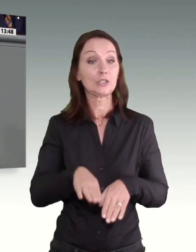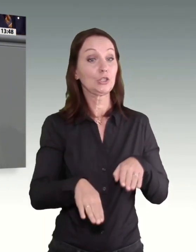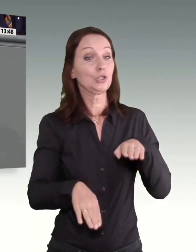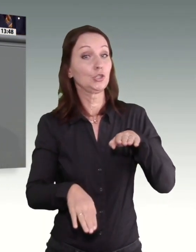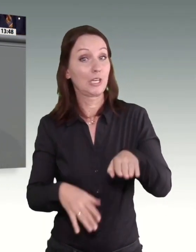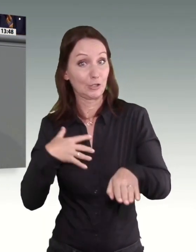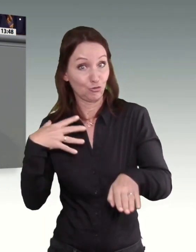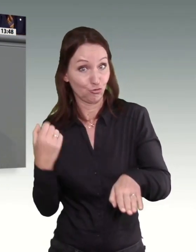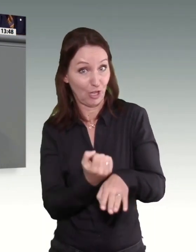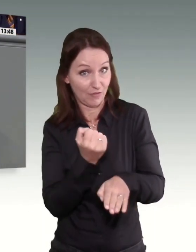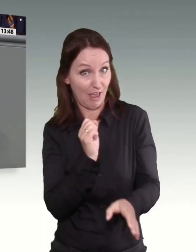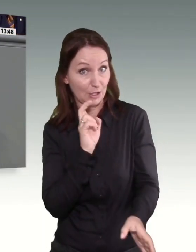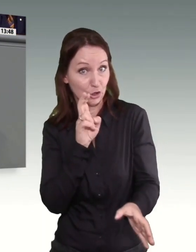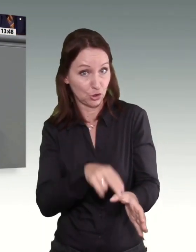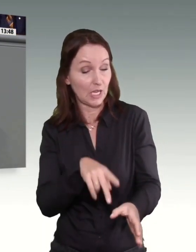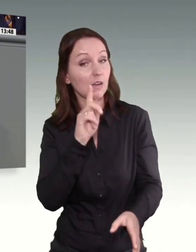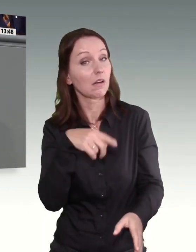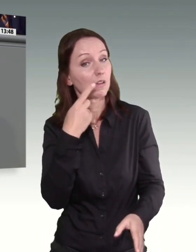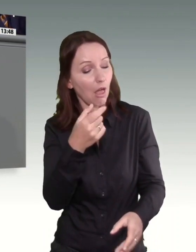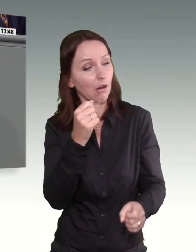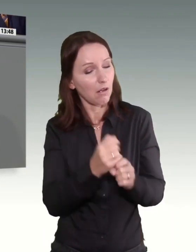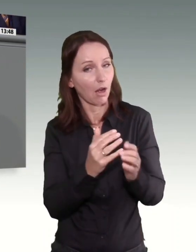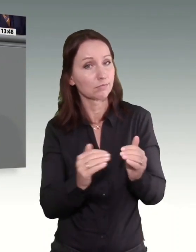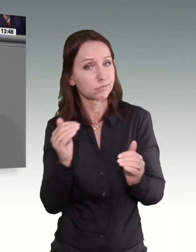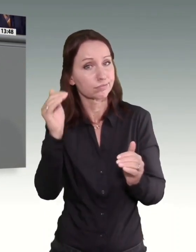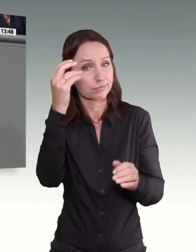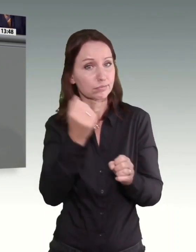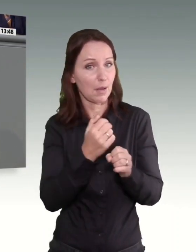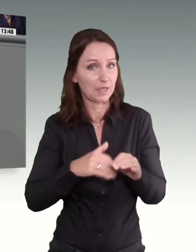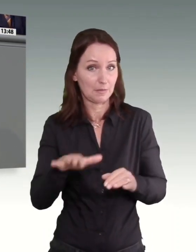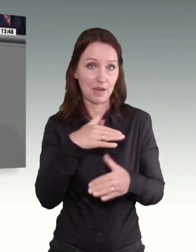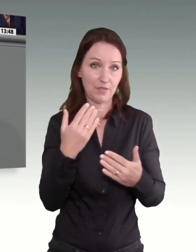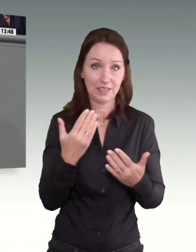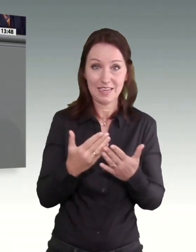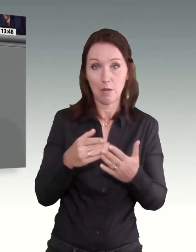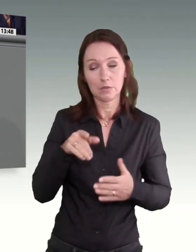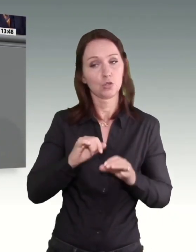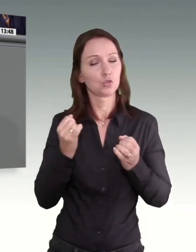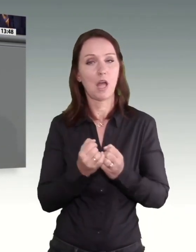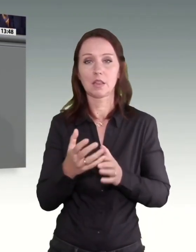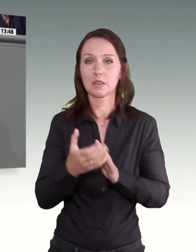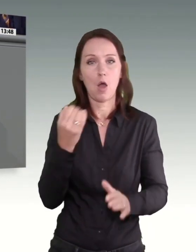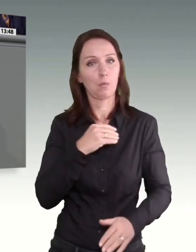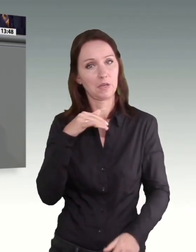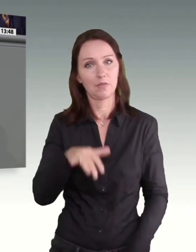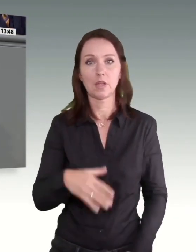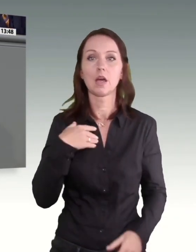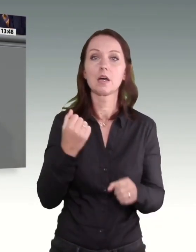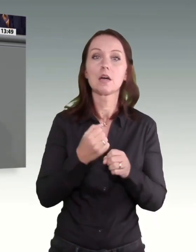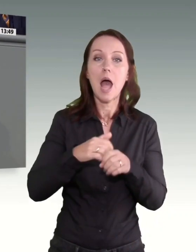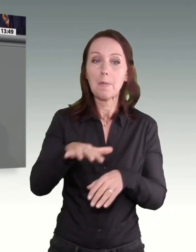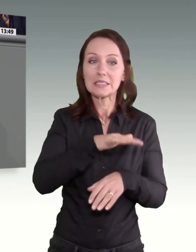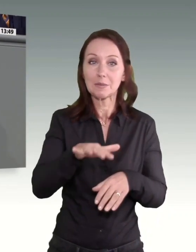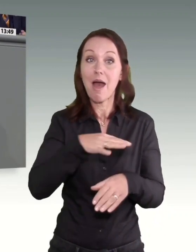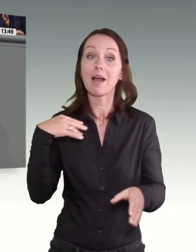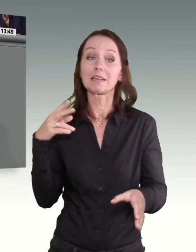gelungen ist. Und da ist in der Tat Nachholbedarf in unserem Staat. Zu wenigen gelingt der Aufstieg innerhalb des Arbeitsmarktes. Und das muss